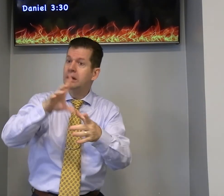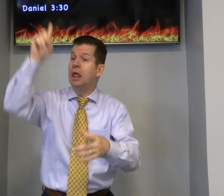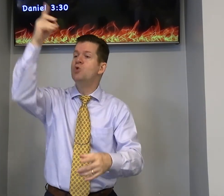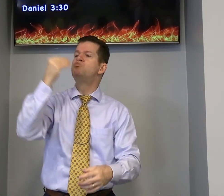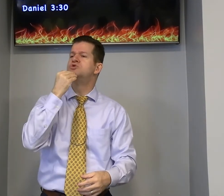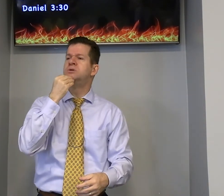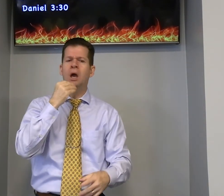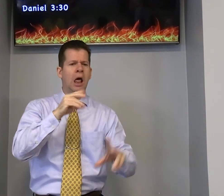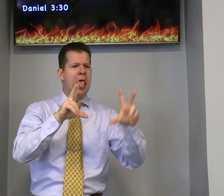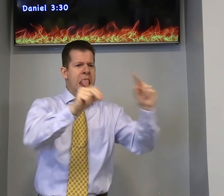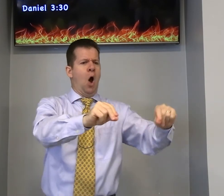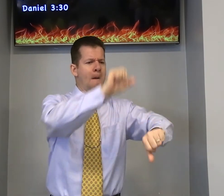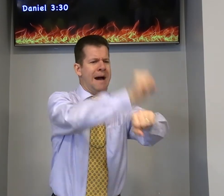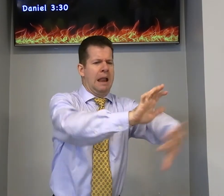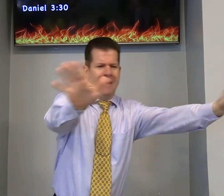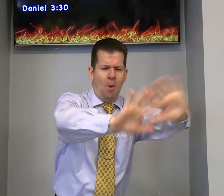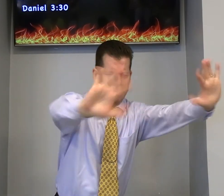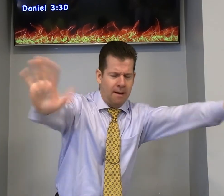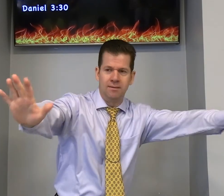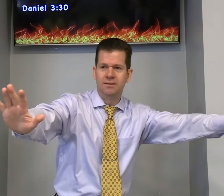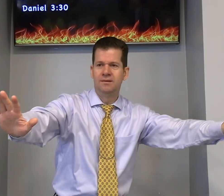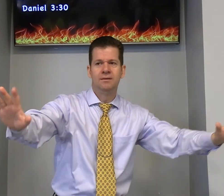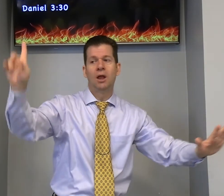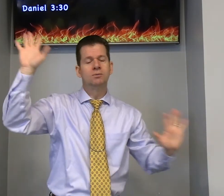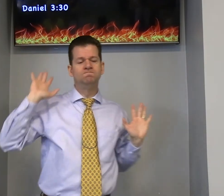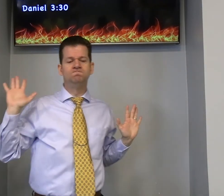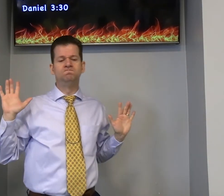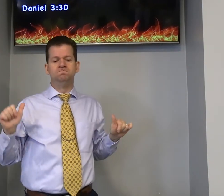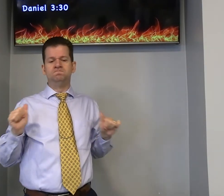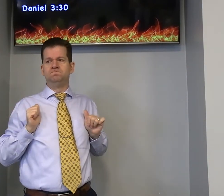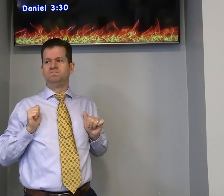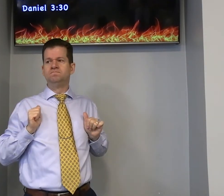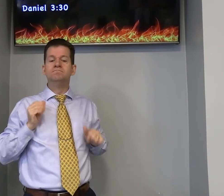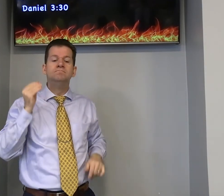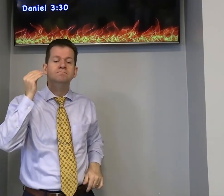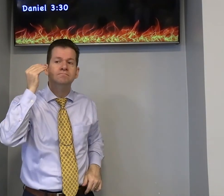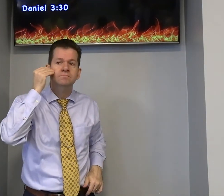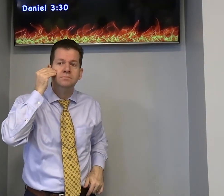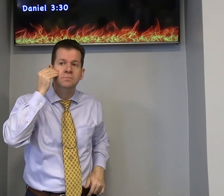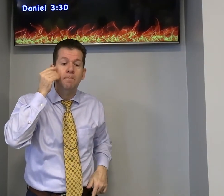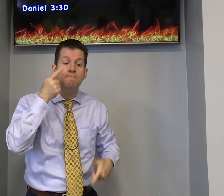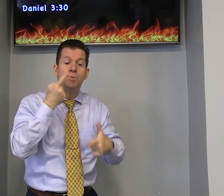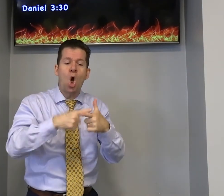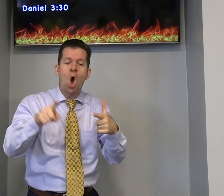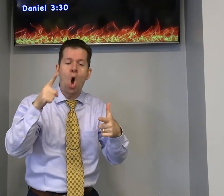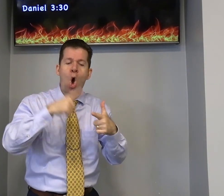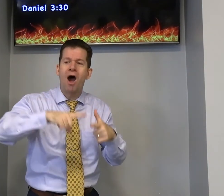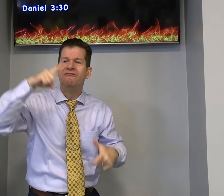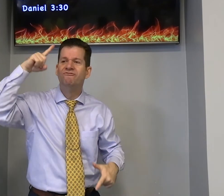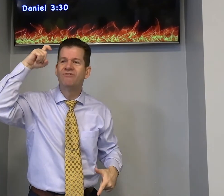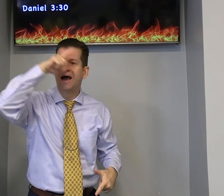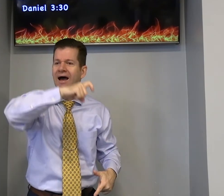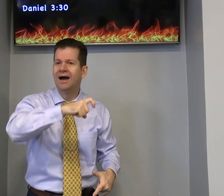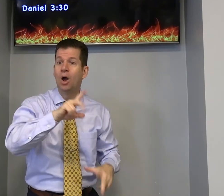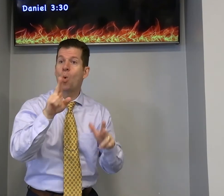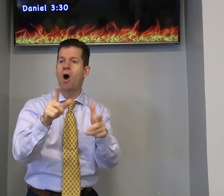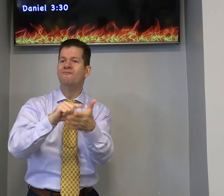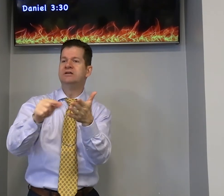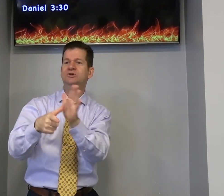deixou acontecer problema Deus podia ter parado isso mas Deus deixou pra ver pra provar eles na